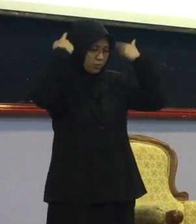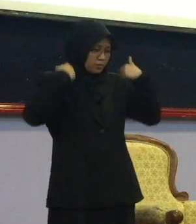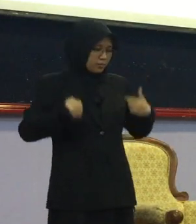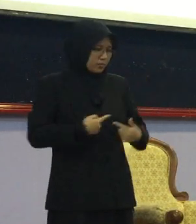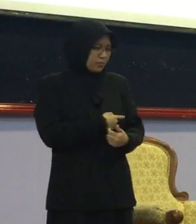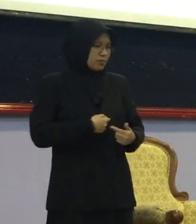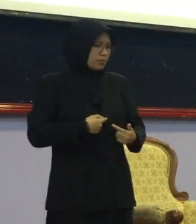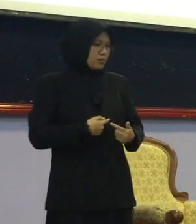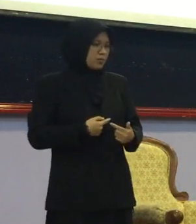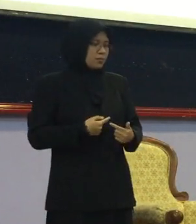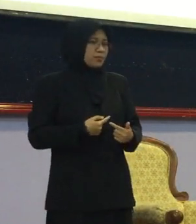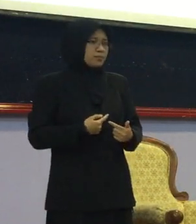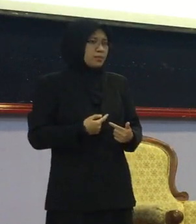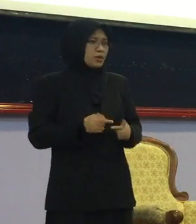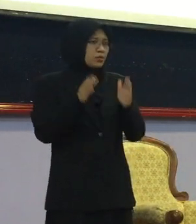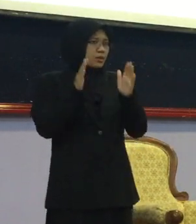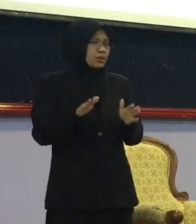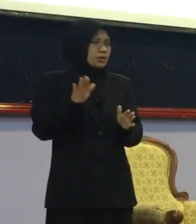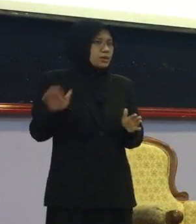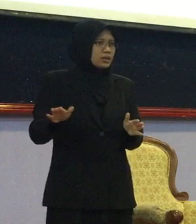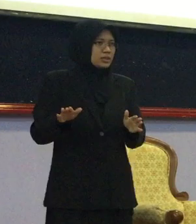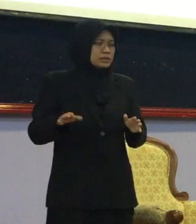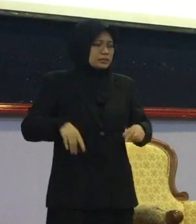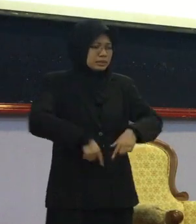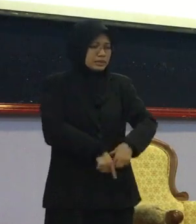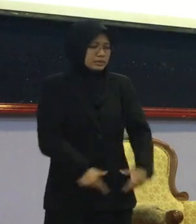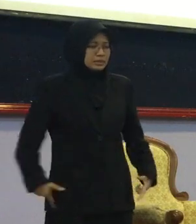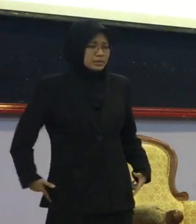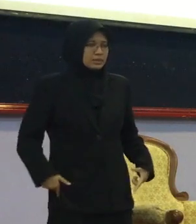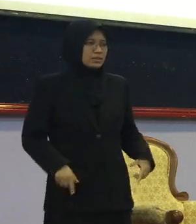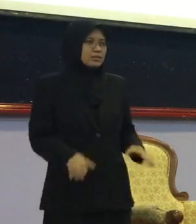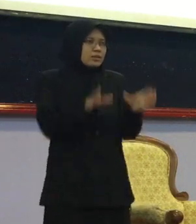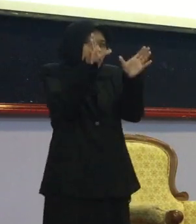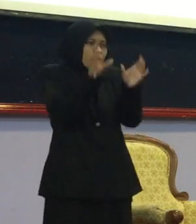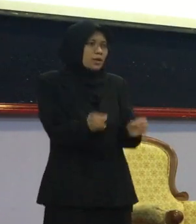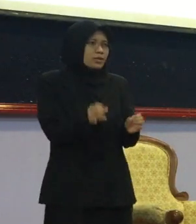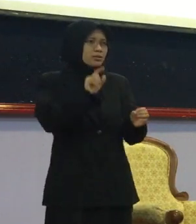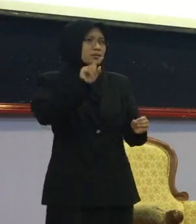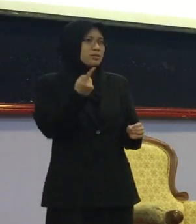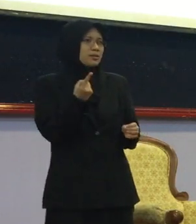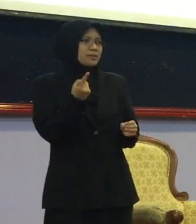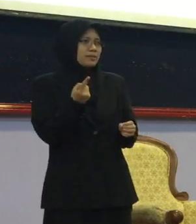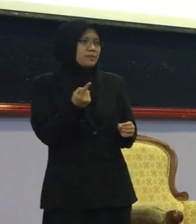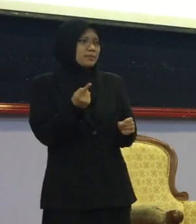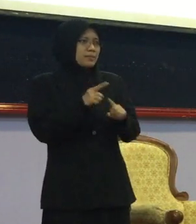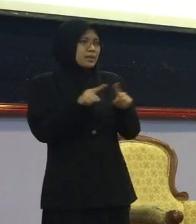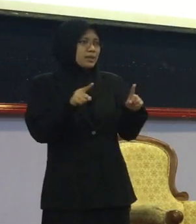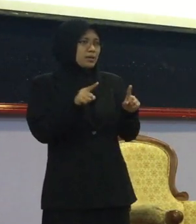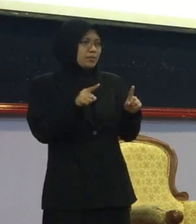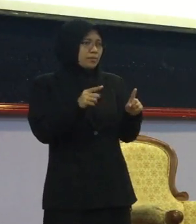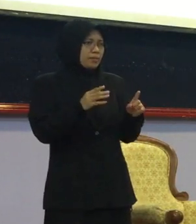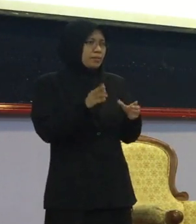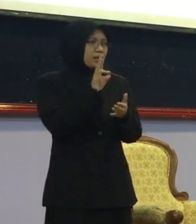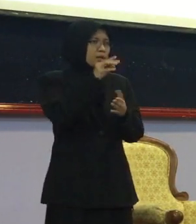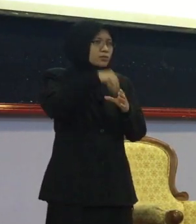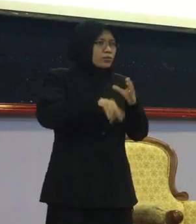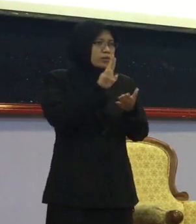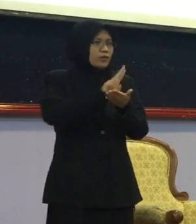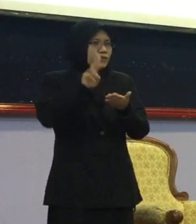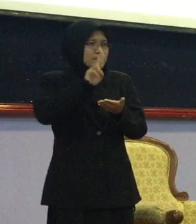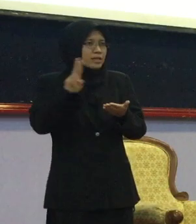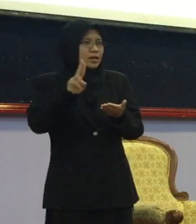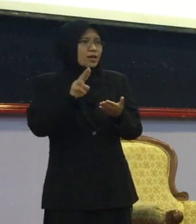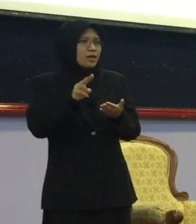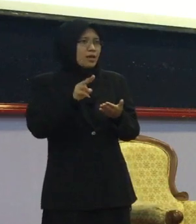berikan saya Selawak ke kecil Kami ni Dia belinya sekali je Tak sekali suar Sekali masuk Masuk universiti Nak pakai je kan Pakai tu